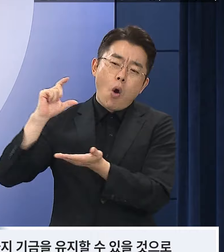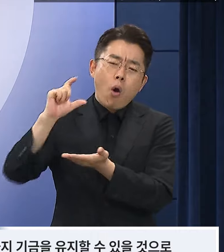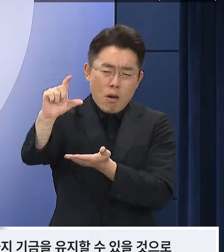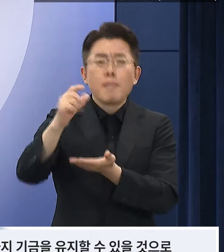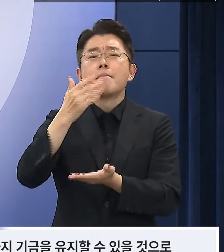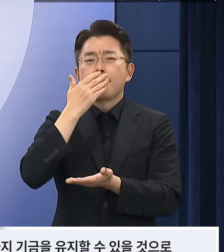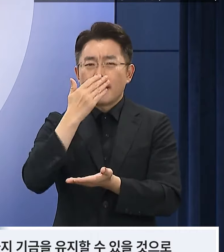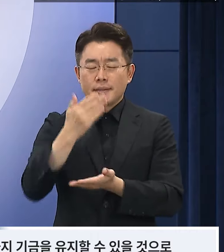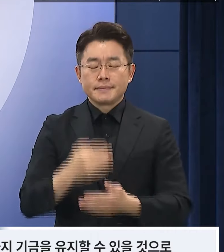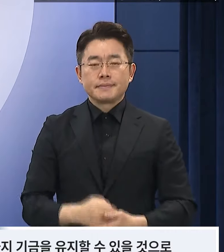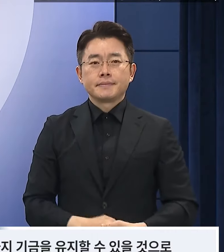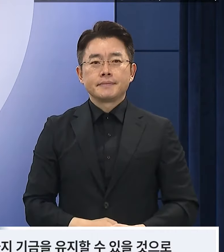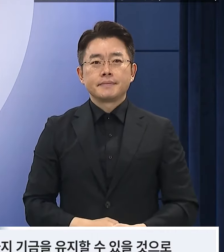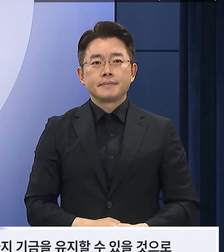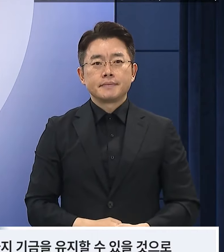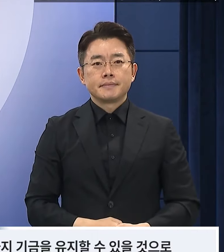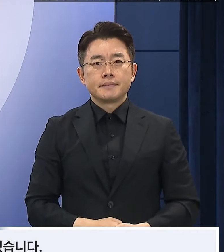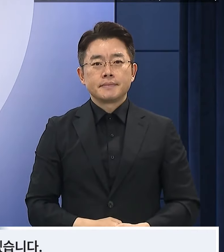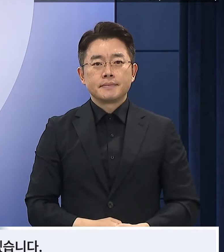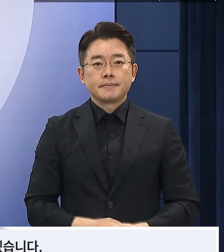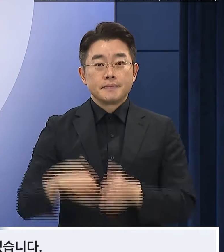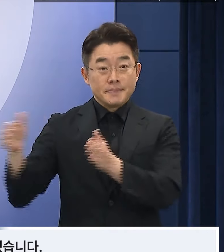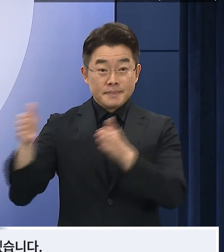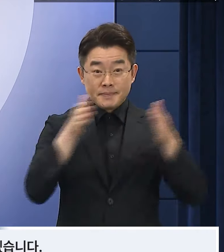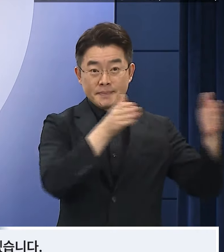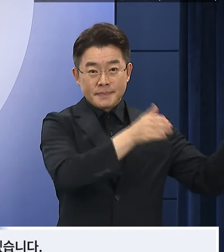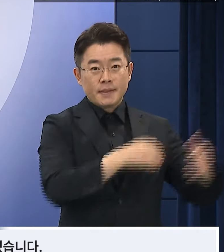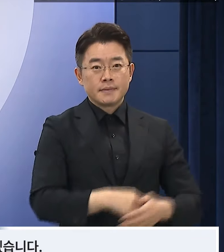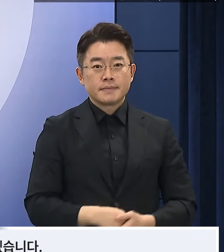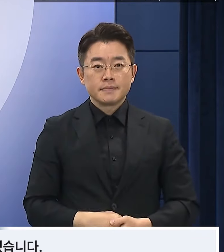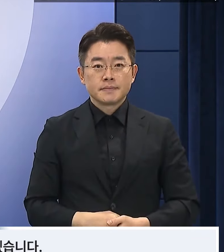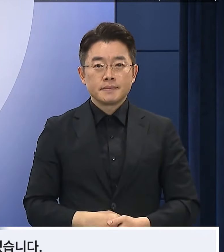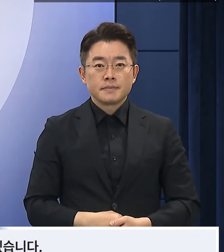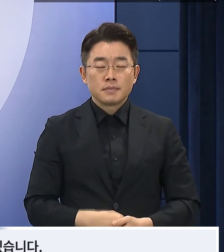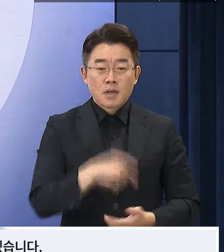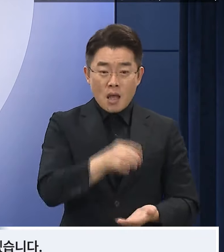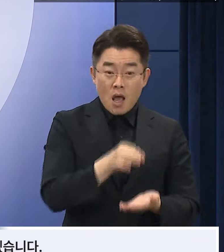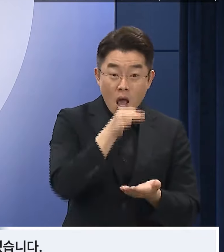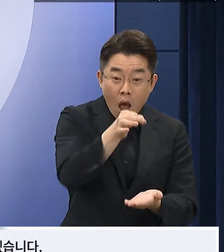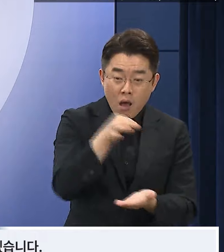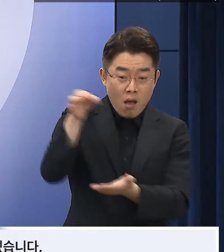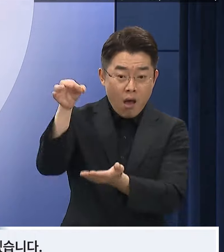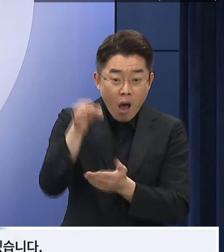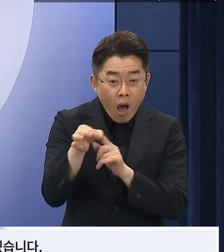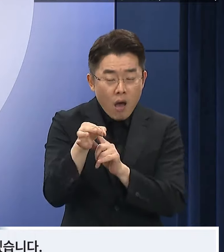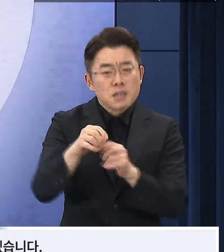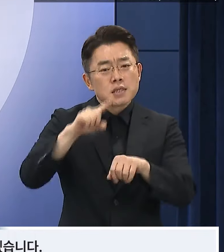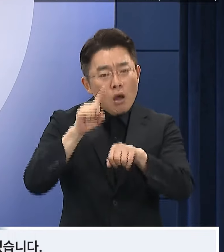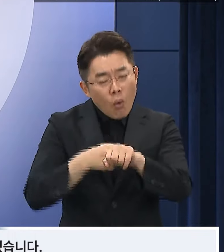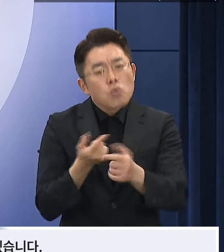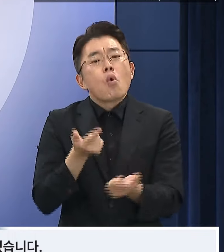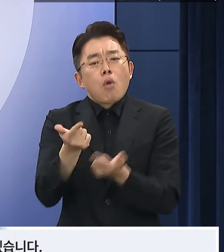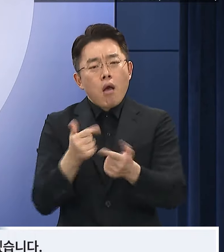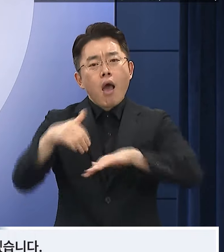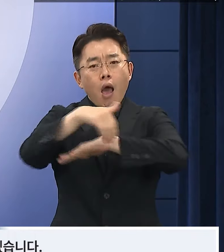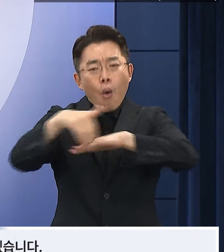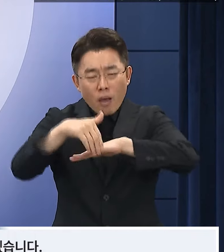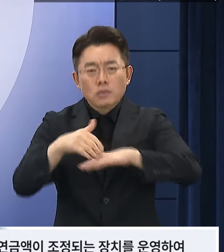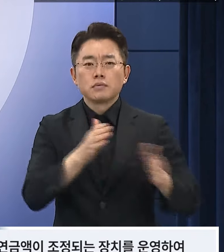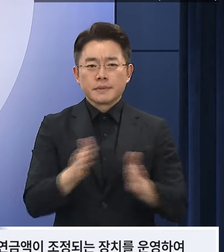수 있을 것으로 전망됩니다. 다음으로 자동조정장치 도입 논의를 본격 추진하겠습니다.